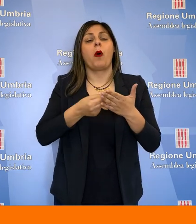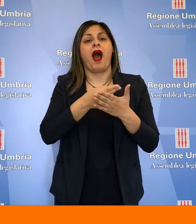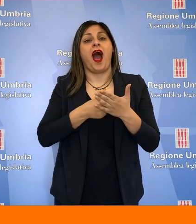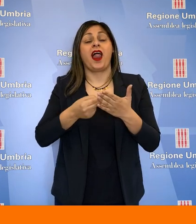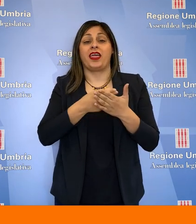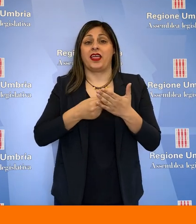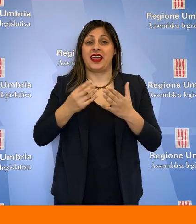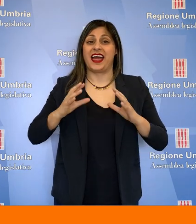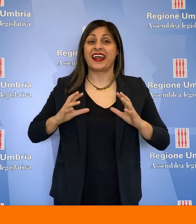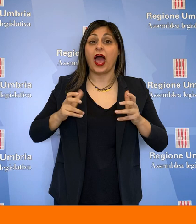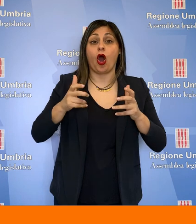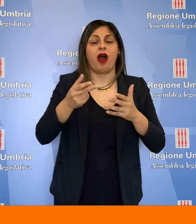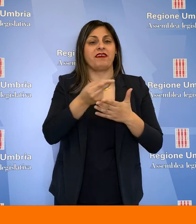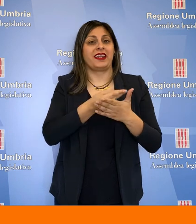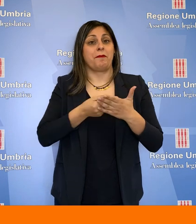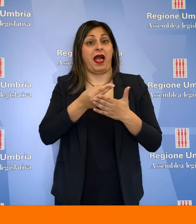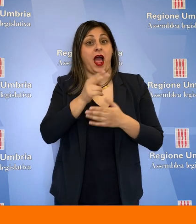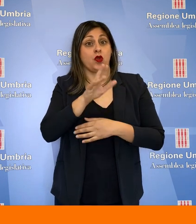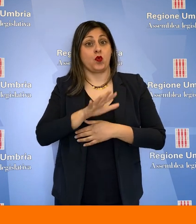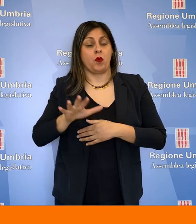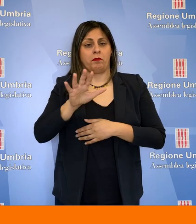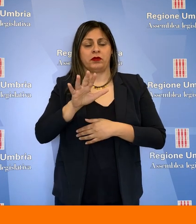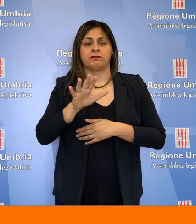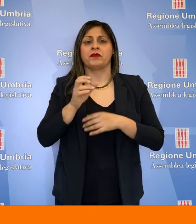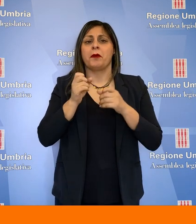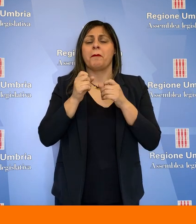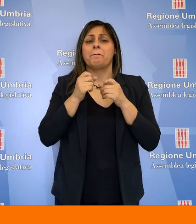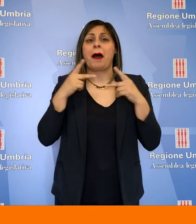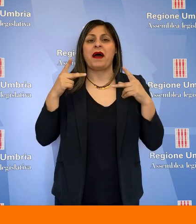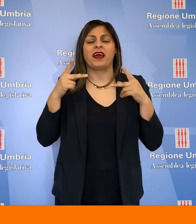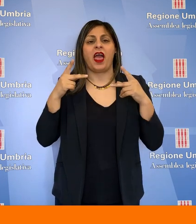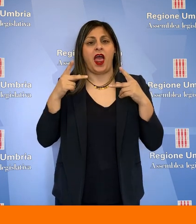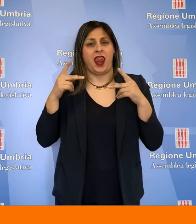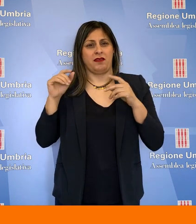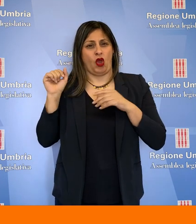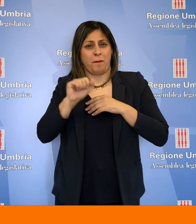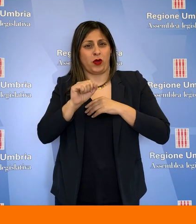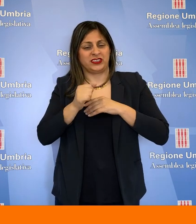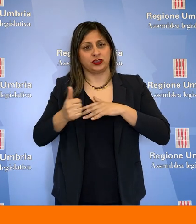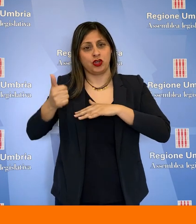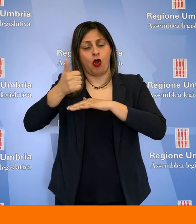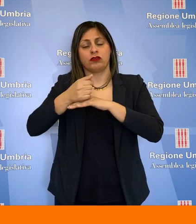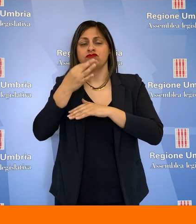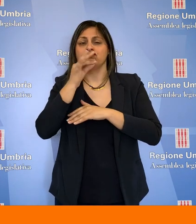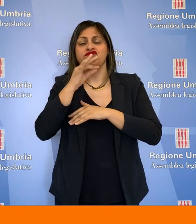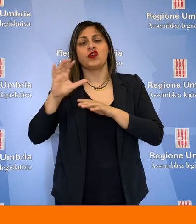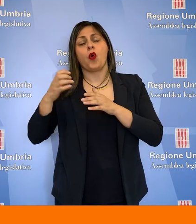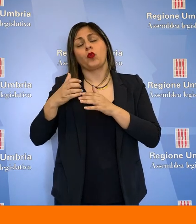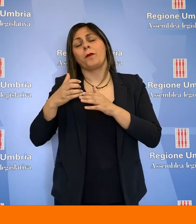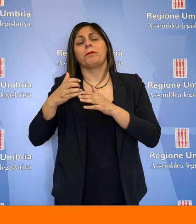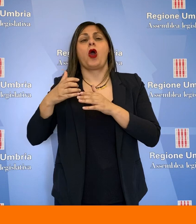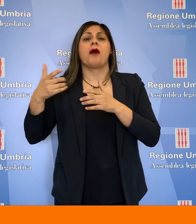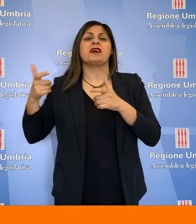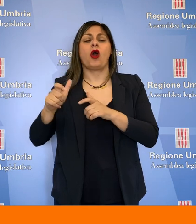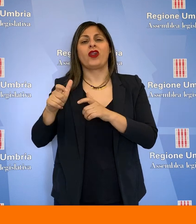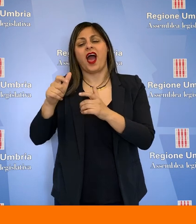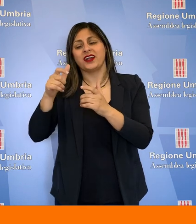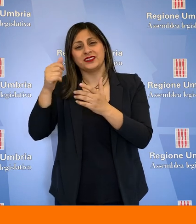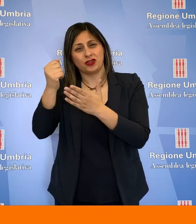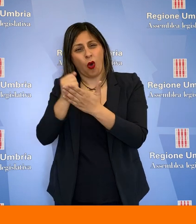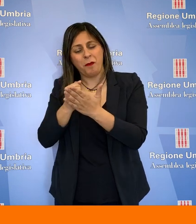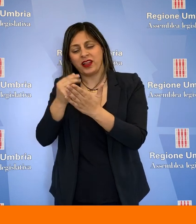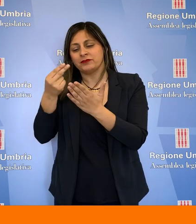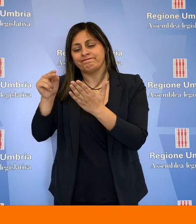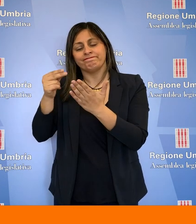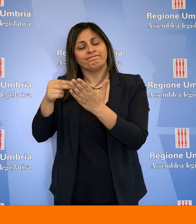progettuali del Recovery Plan dell'Umbria. Il portavoce dell'opposizione, Fabio Paparelli, ha esposto i rilievi dei gruppi di minoranza al